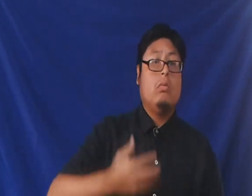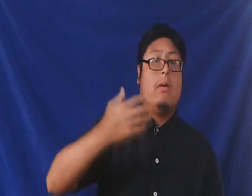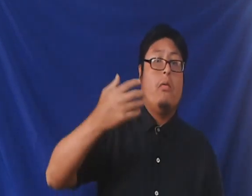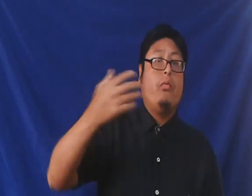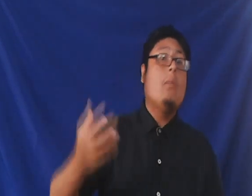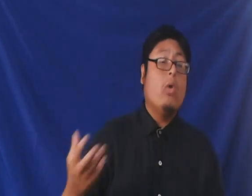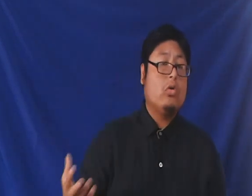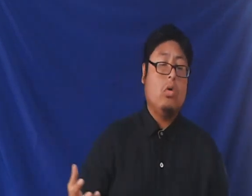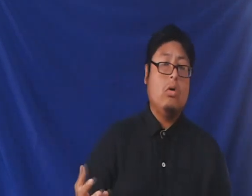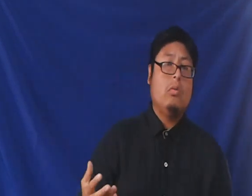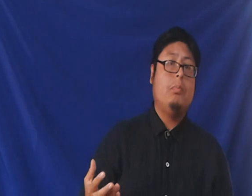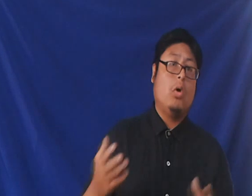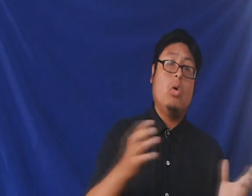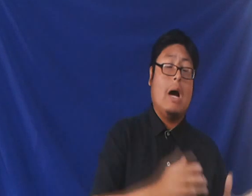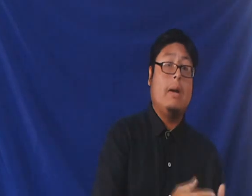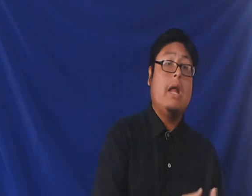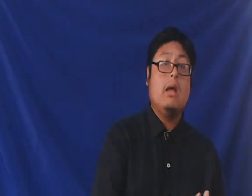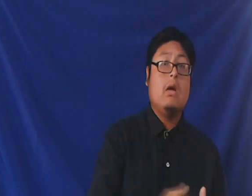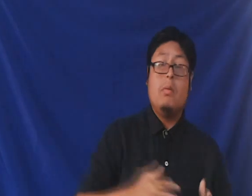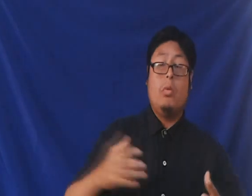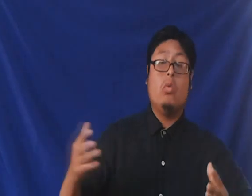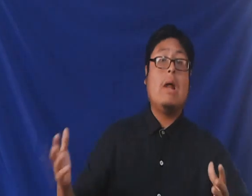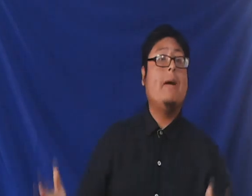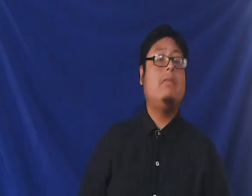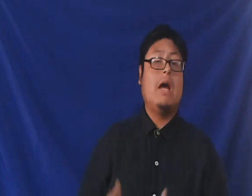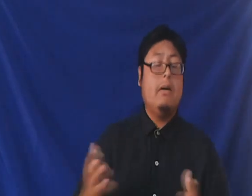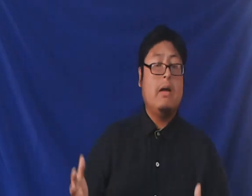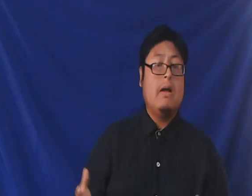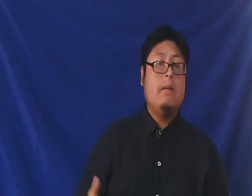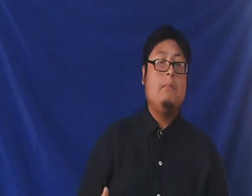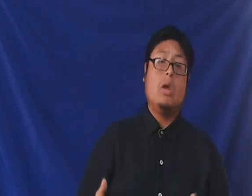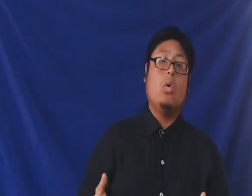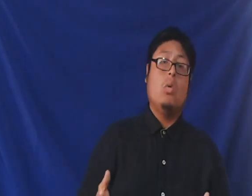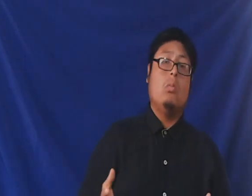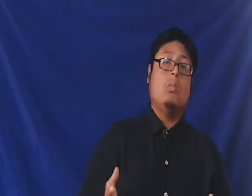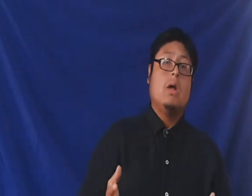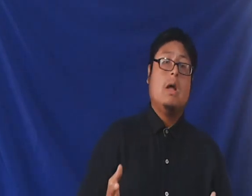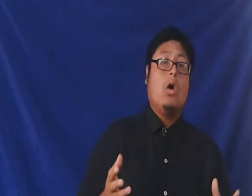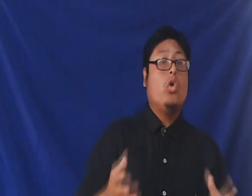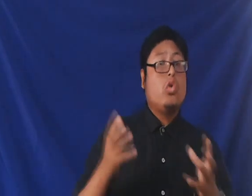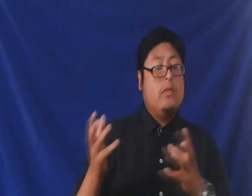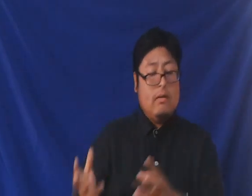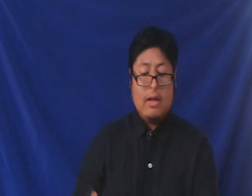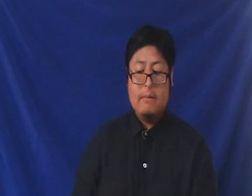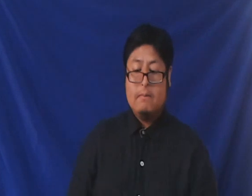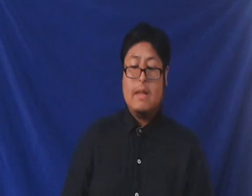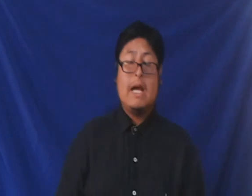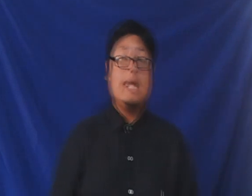fue muerto por un jabalí por una bestia pero otros dicen que